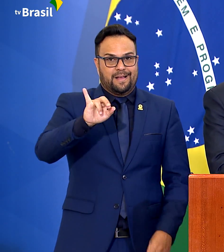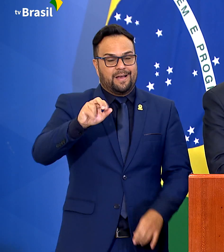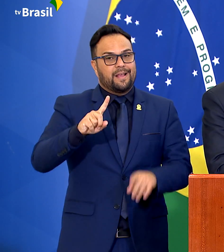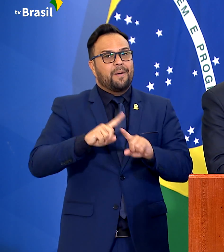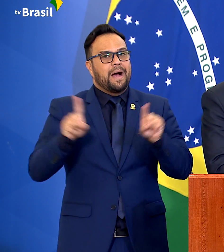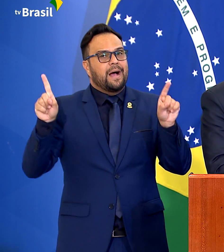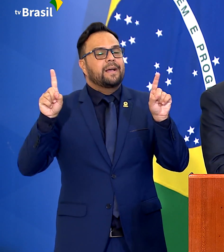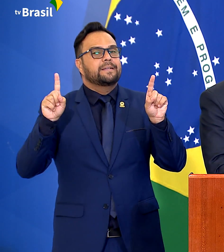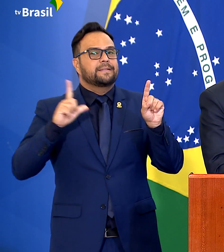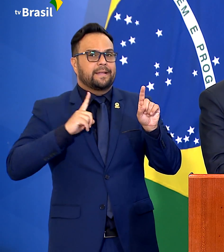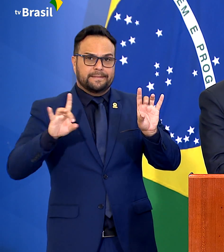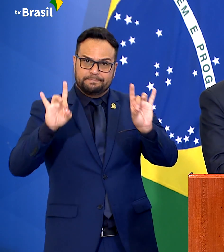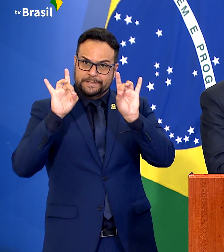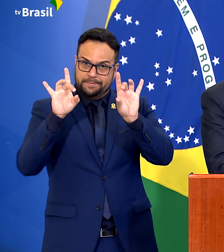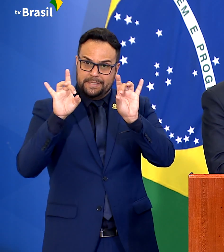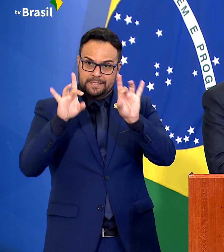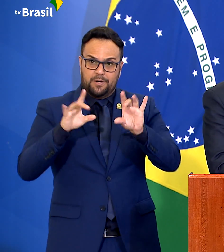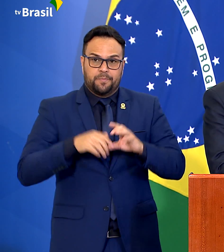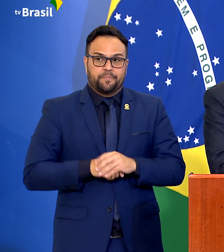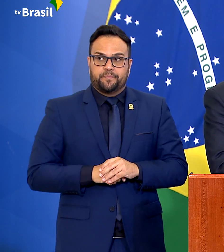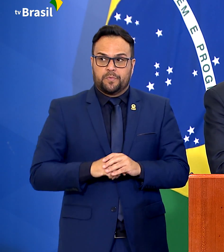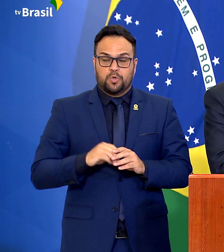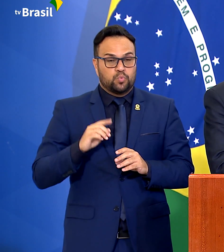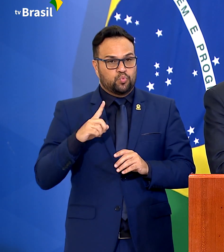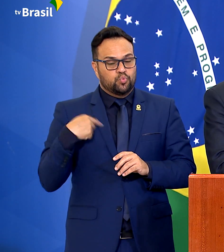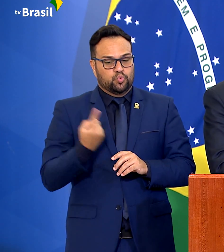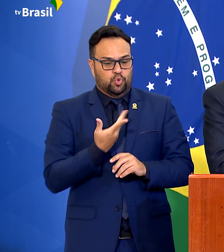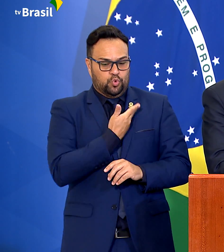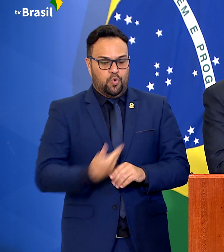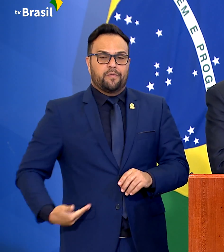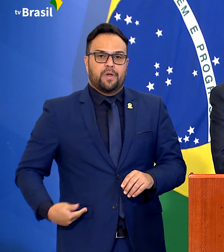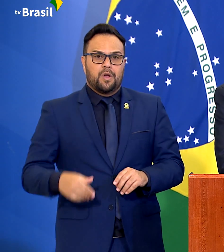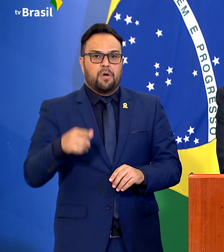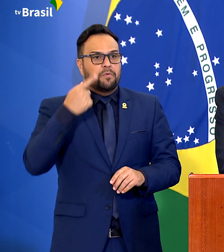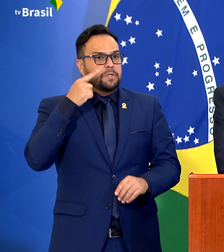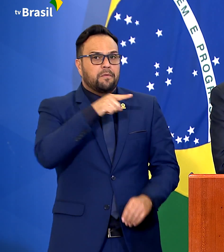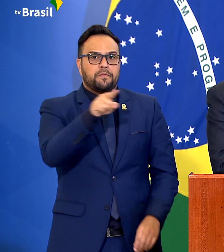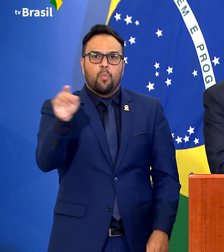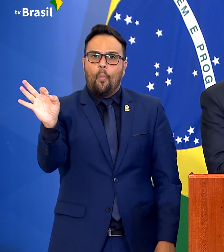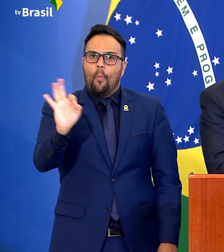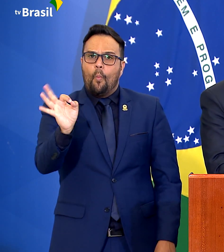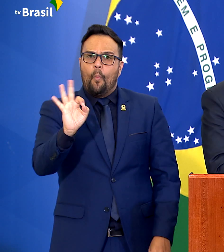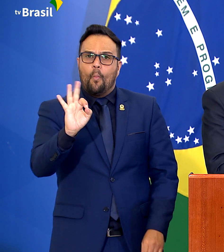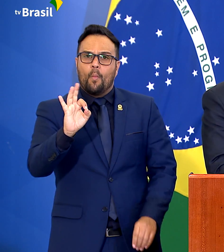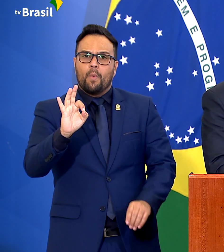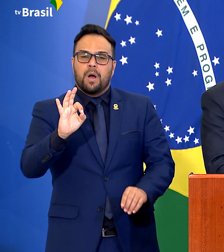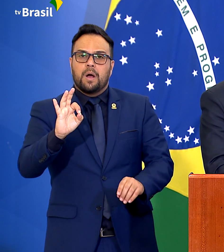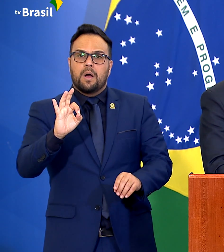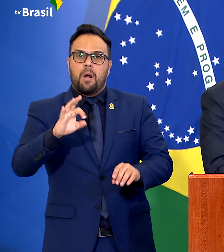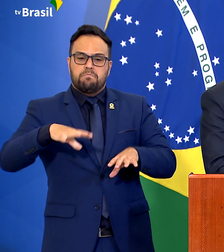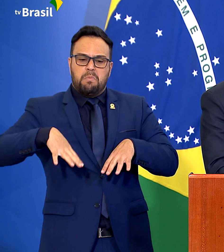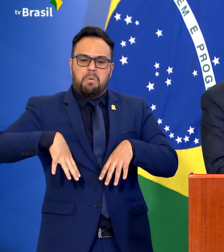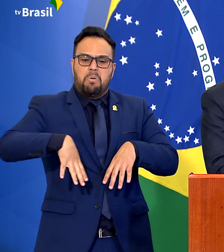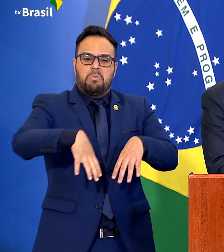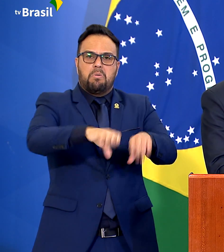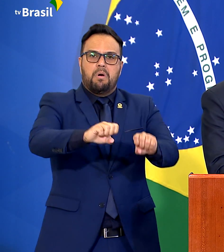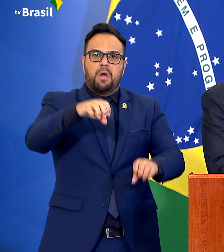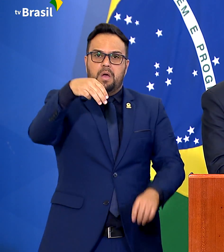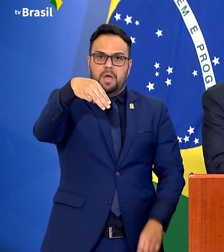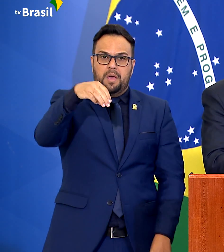vocês não têm visto em nosso governo ações do MST, que aterrorizava o campo.